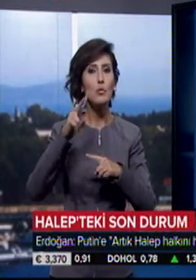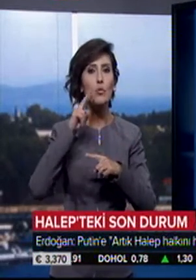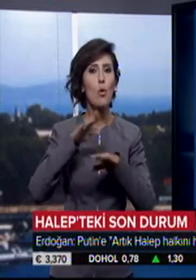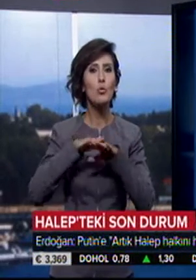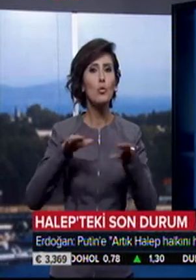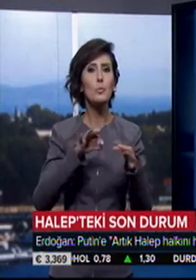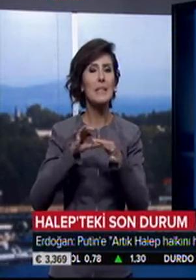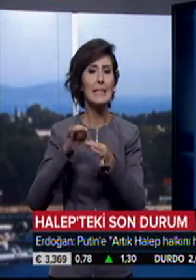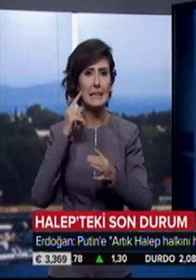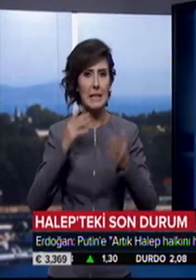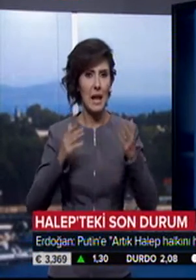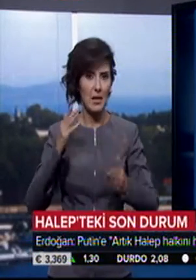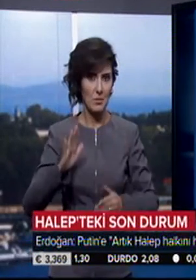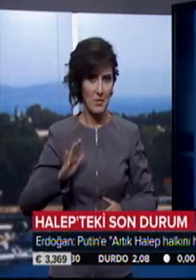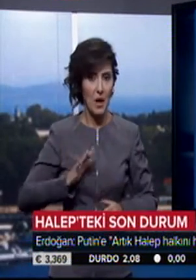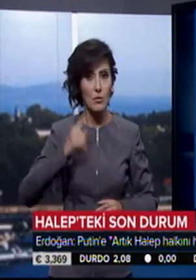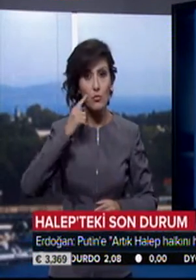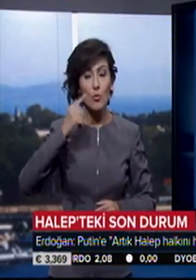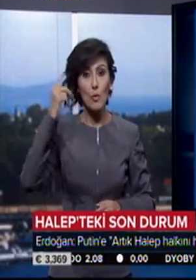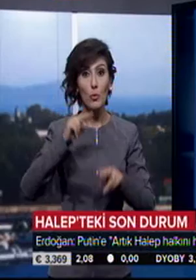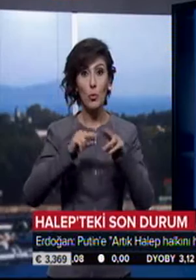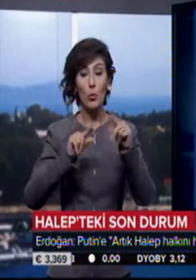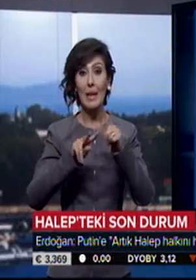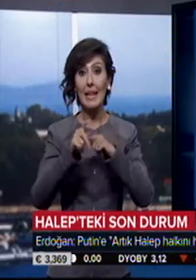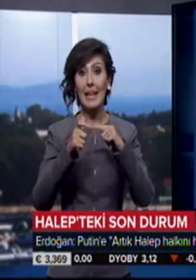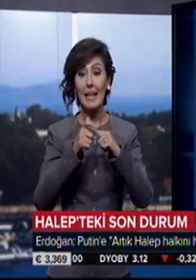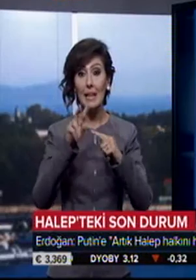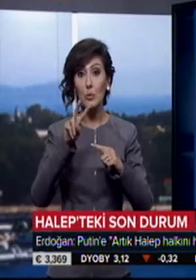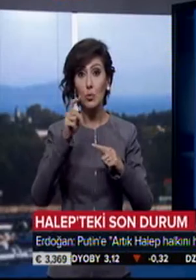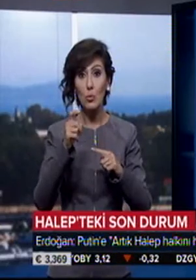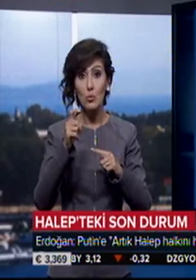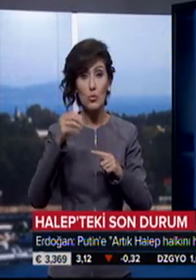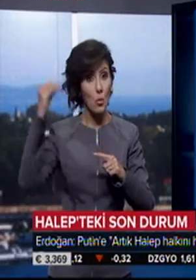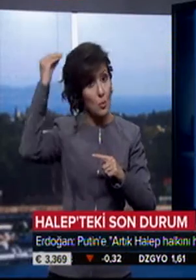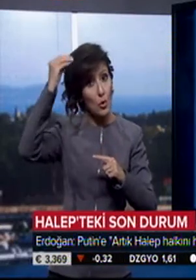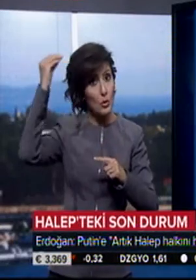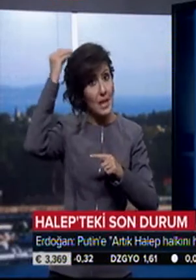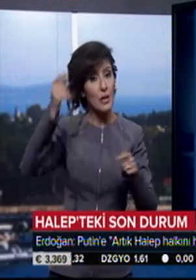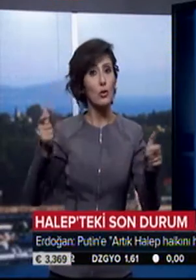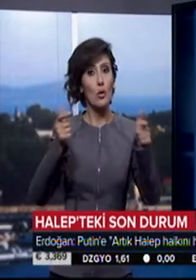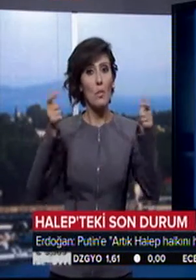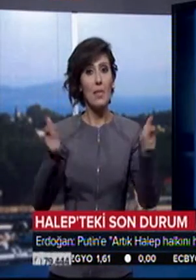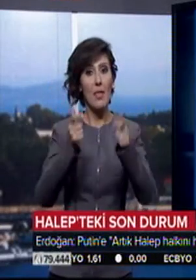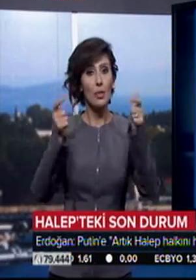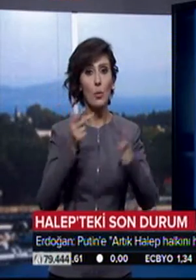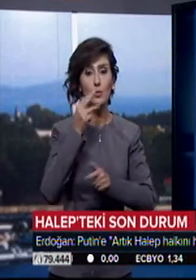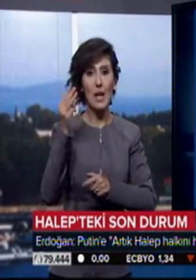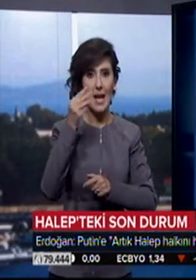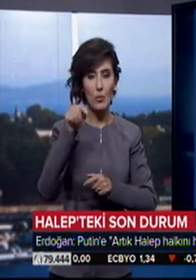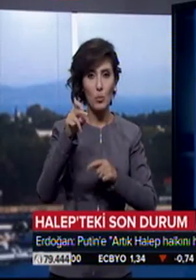son durumu değerlendirdi. Cumhurbaşkanlığı Külliyesindeki 29. Muhtarlar Toplantısında konuşan Erdoğan, Putin